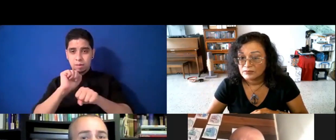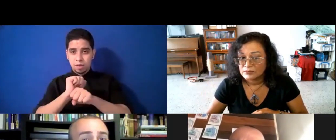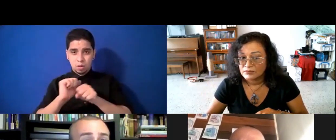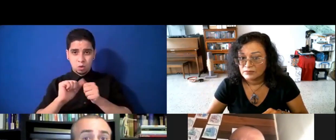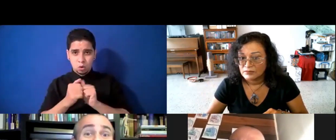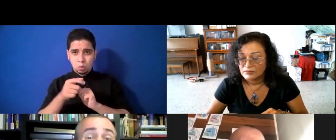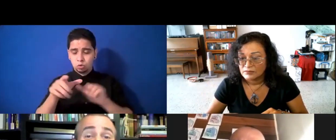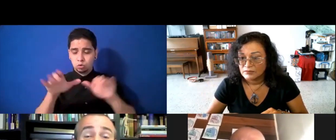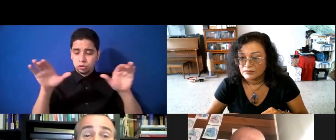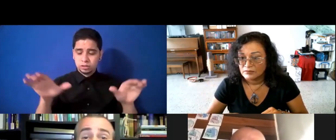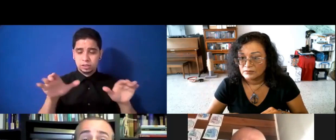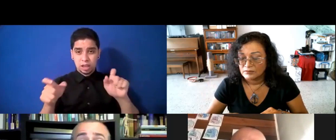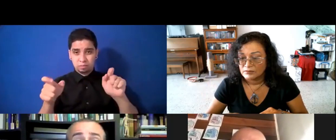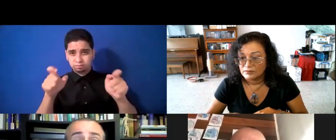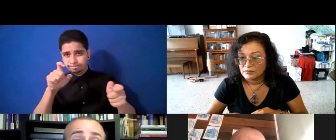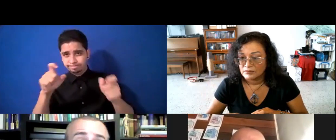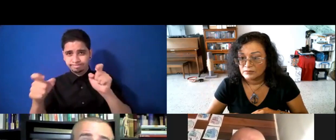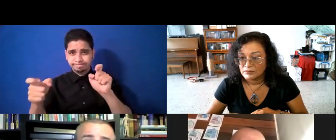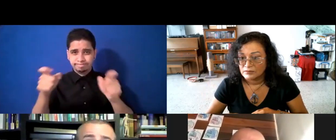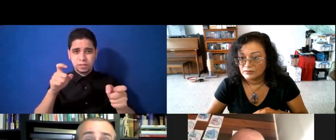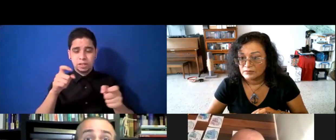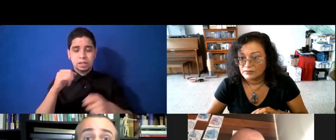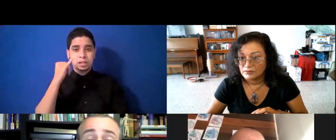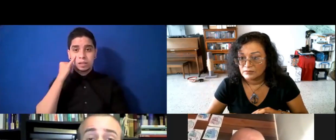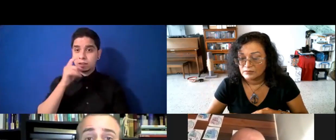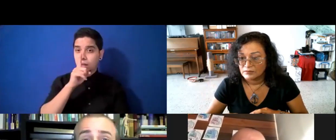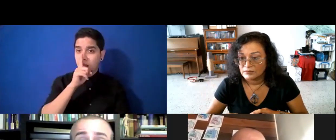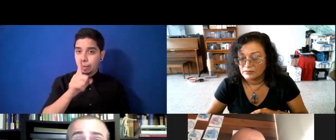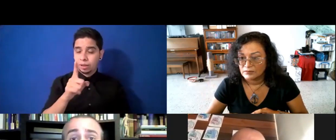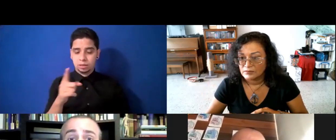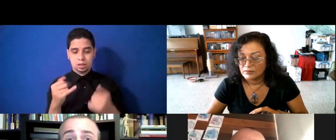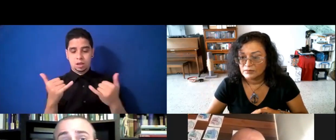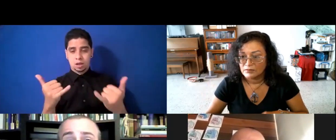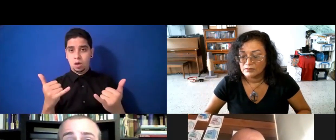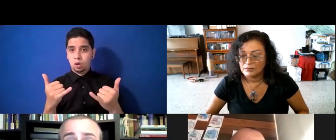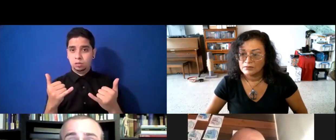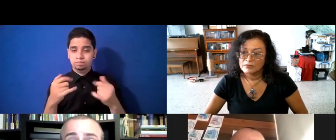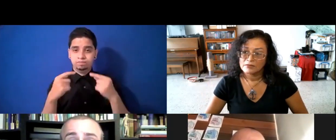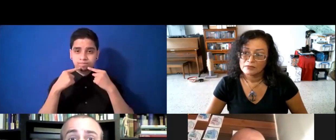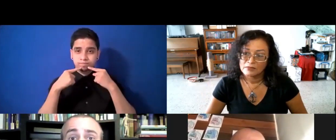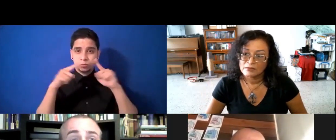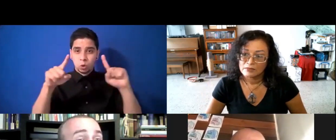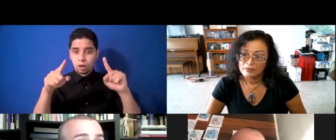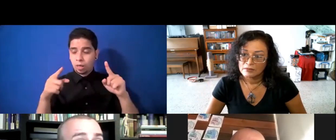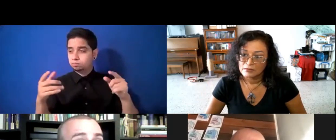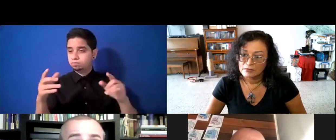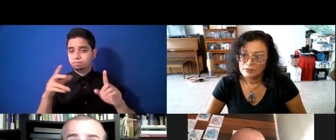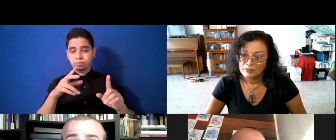ajustes? Y si realmente ahora has tenido problemas para recuperar una plantilla completa, porque también se está